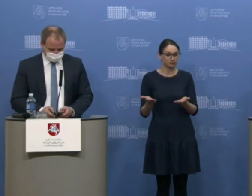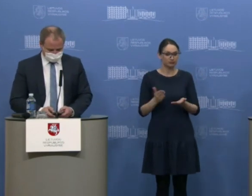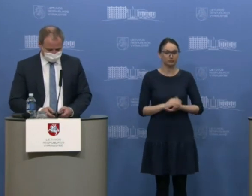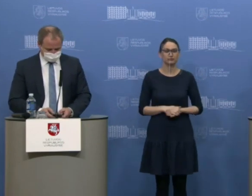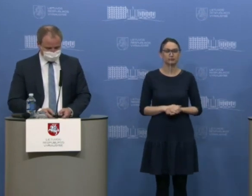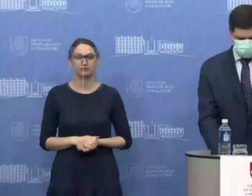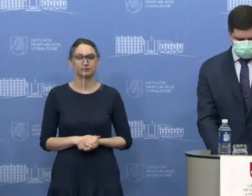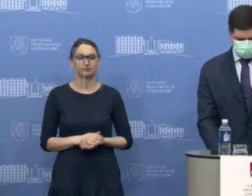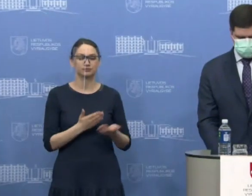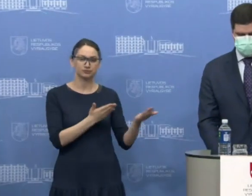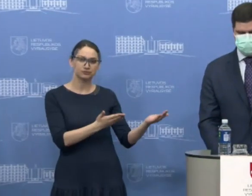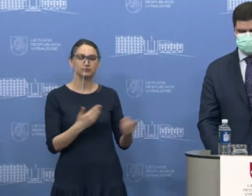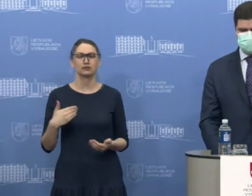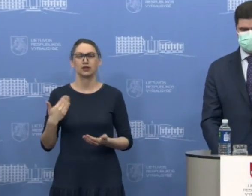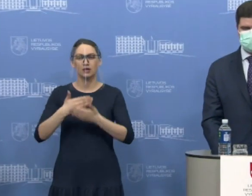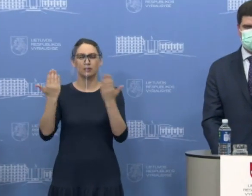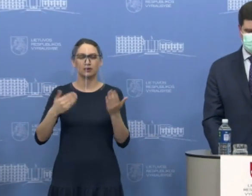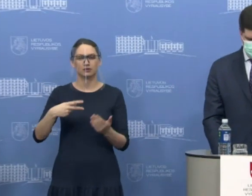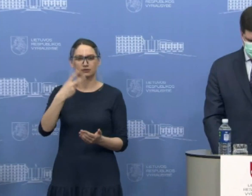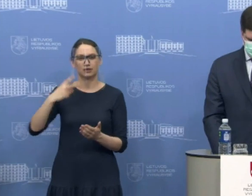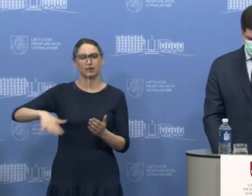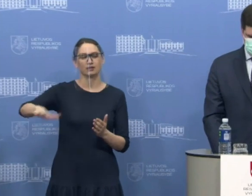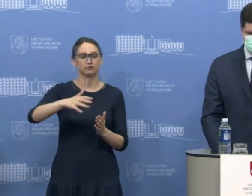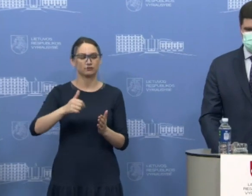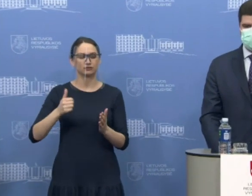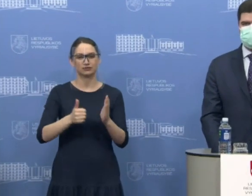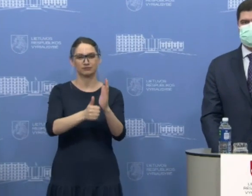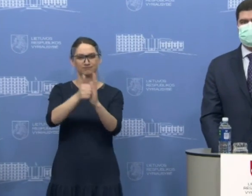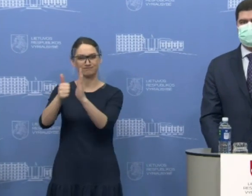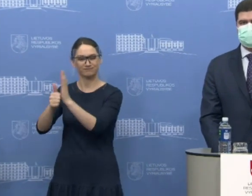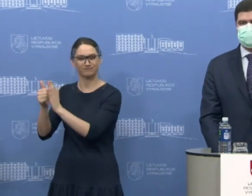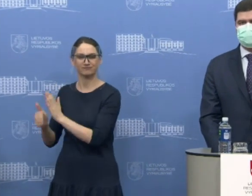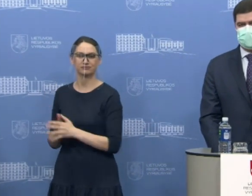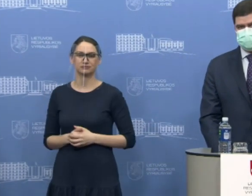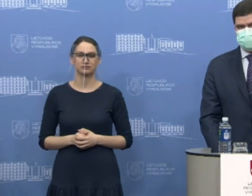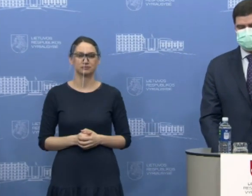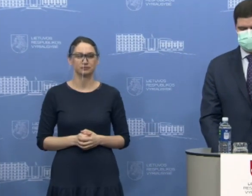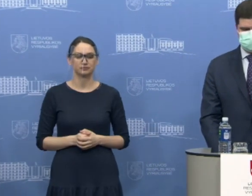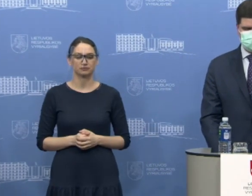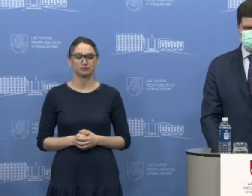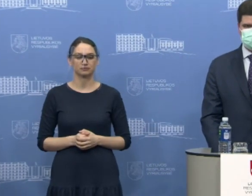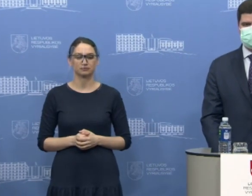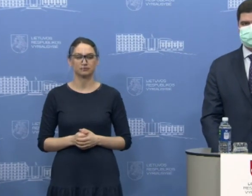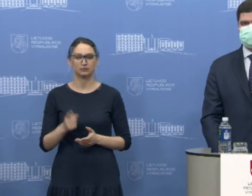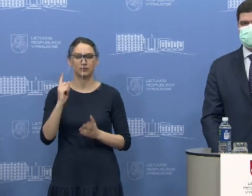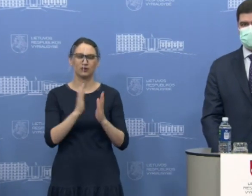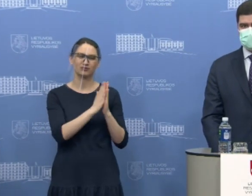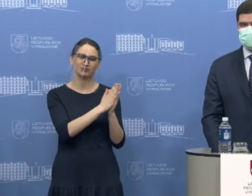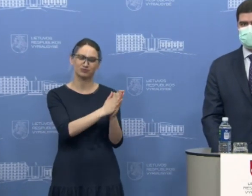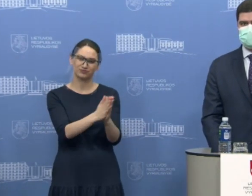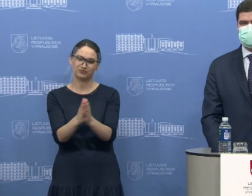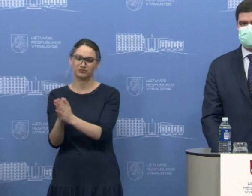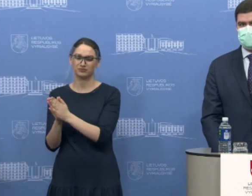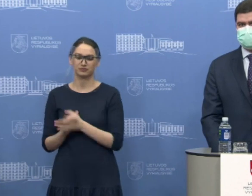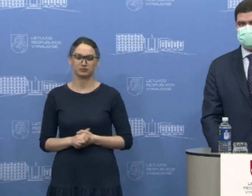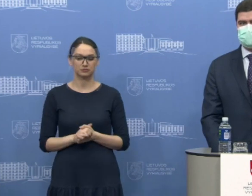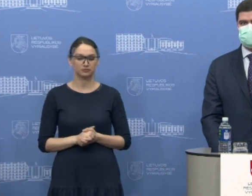Labadiena, gerbiami Lietuvos gyventojai. Kreipiuosi jūs su prašymo. Šiuo